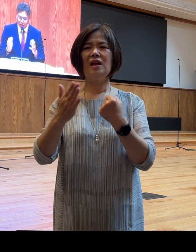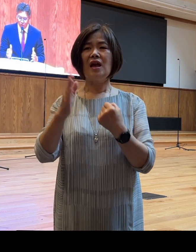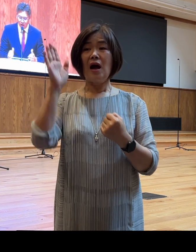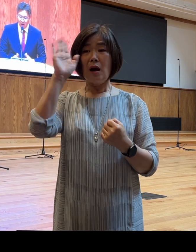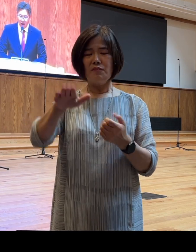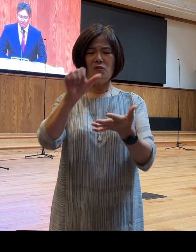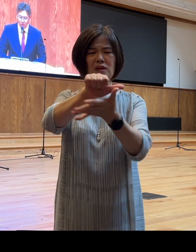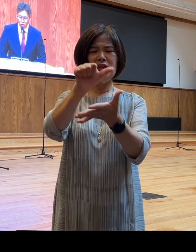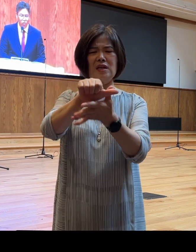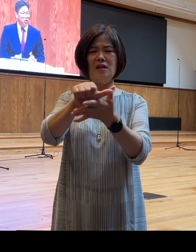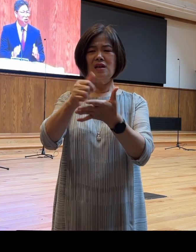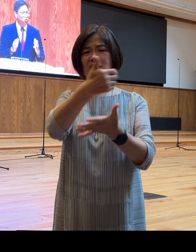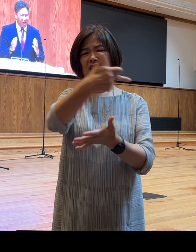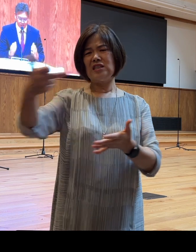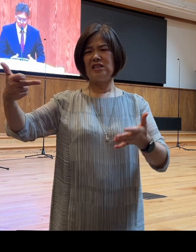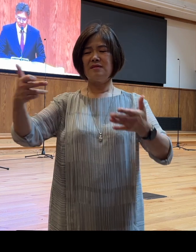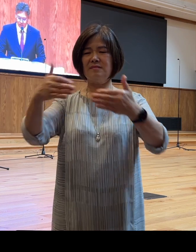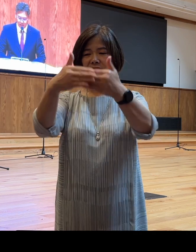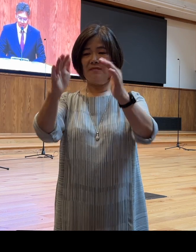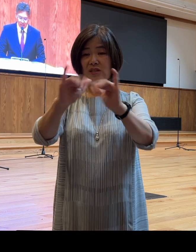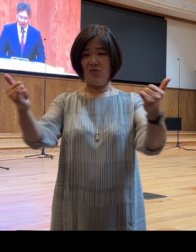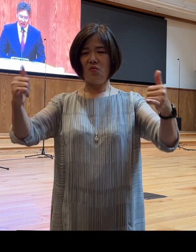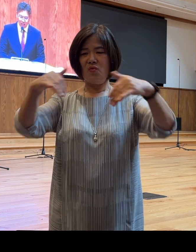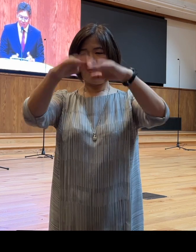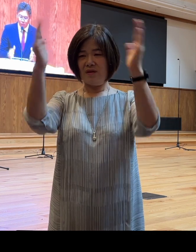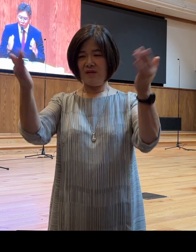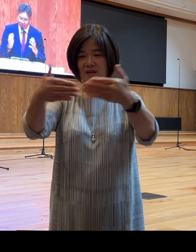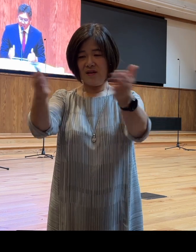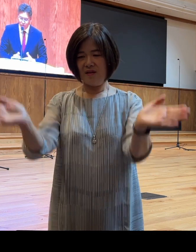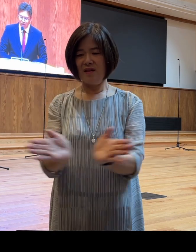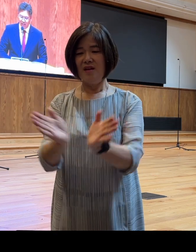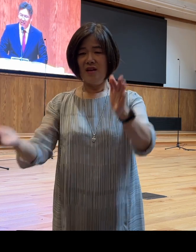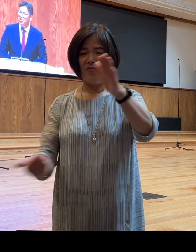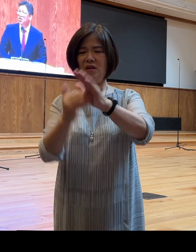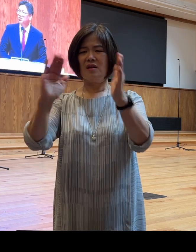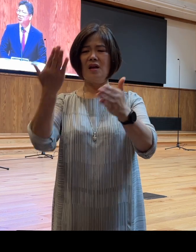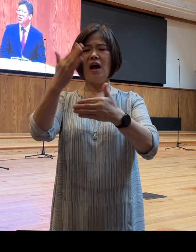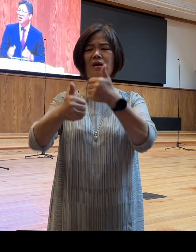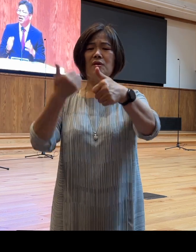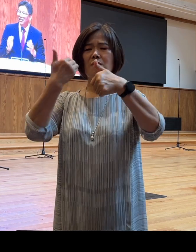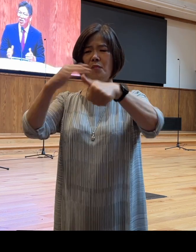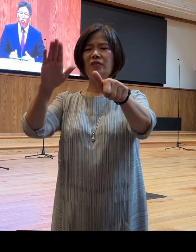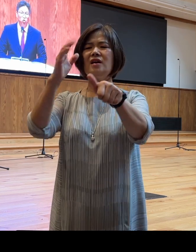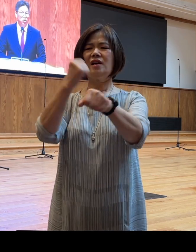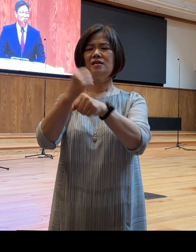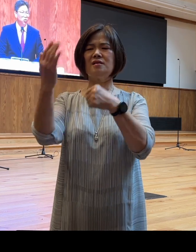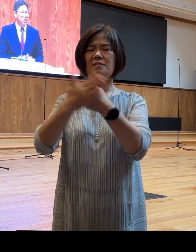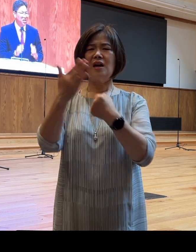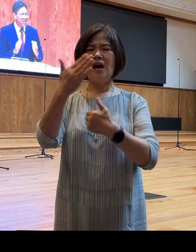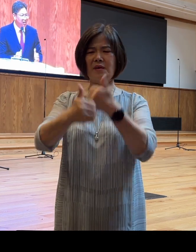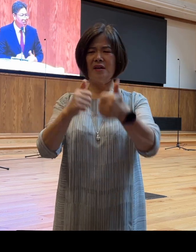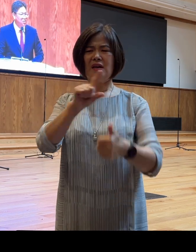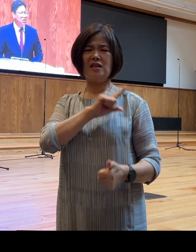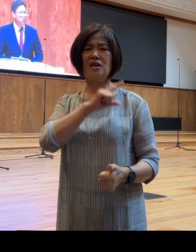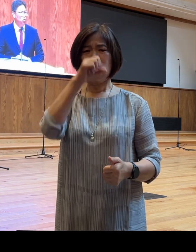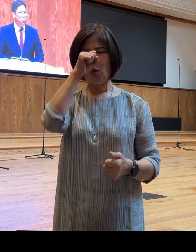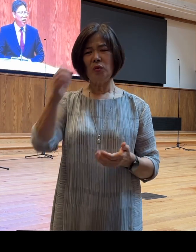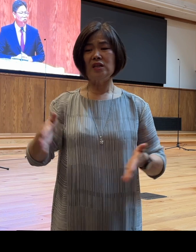한민족을 이루게 하실 것이다 하나님이 보내라 하셨으니 하나님께서 가장 좋은 길로 이 아들을 인도해 주실